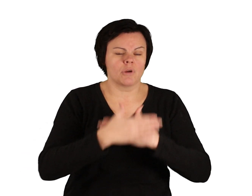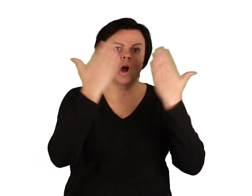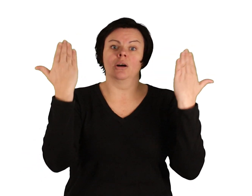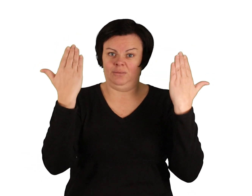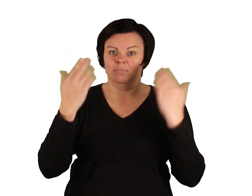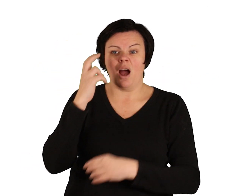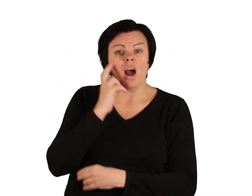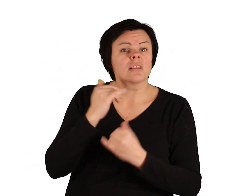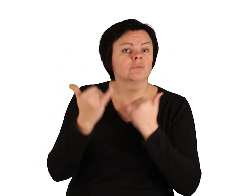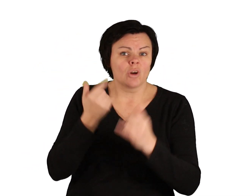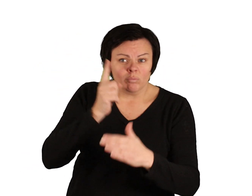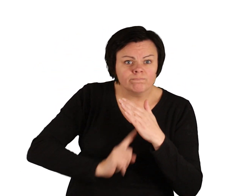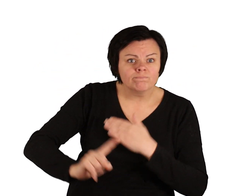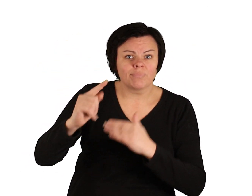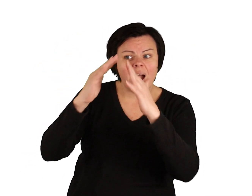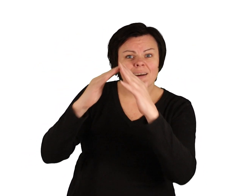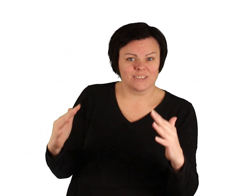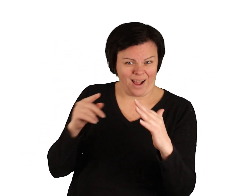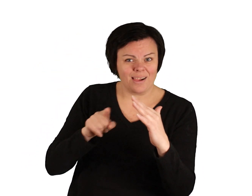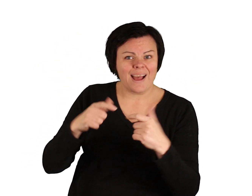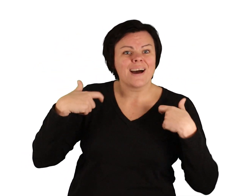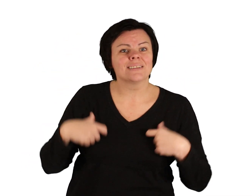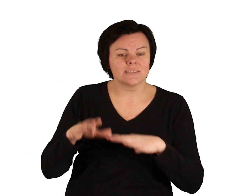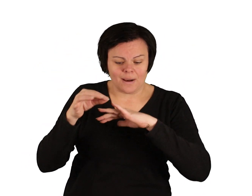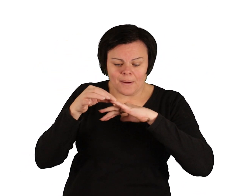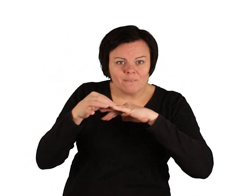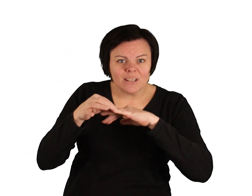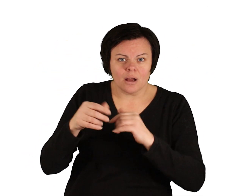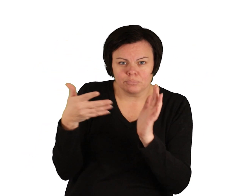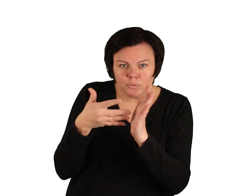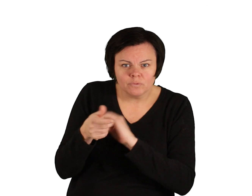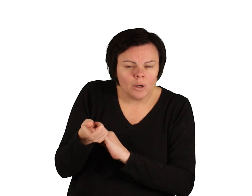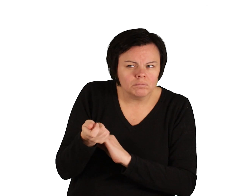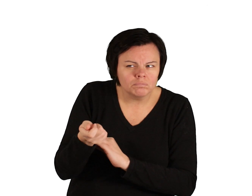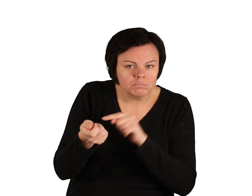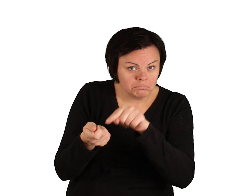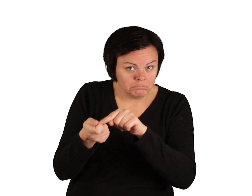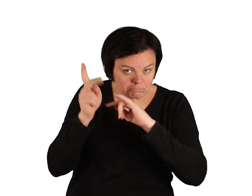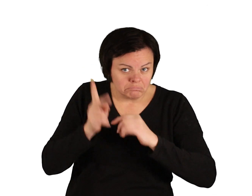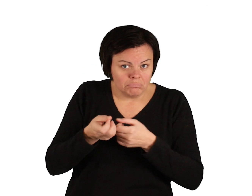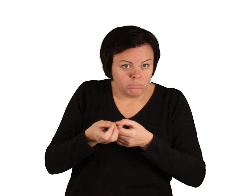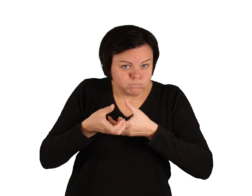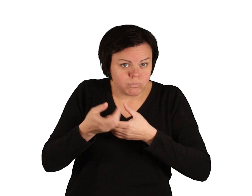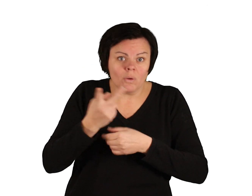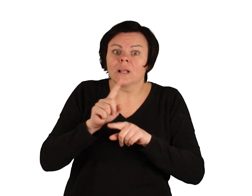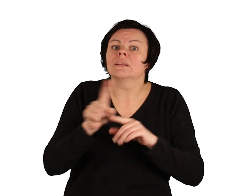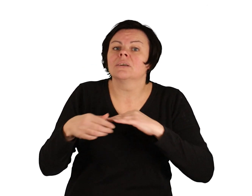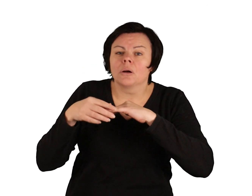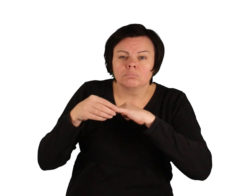kleinen Finger, ob dieser schon dicker geworden wäre. Hänsel jedoch hatte sich eine List ausgedacht und streckte